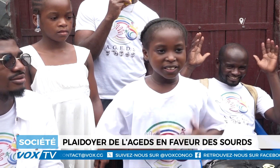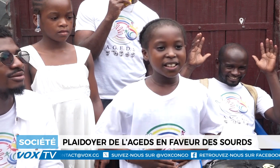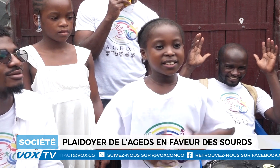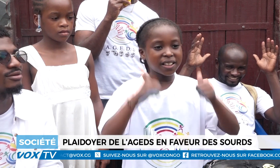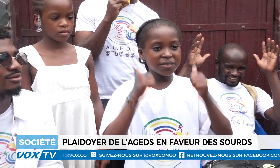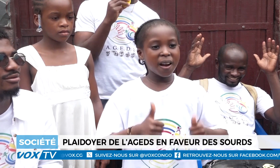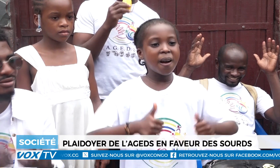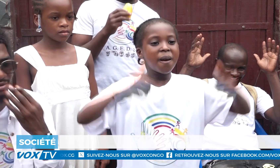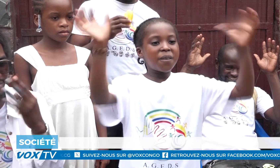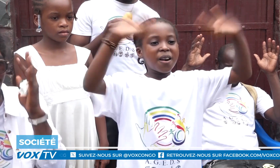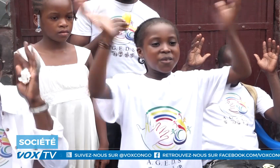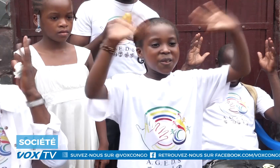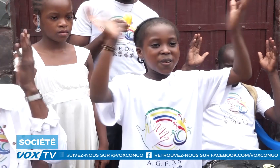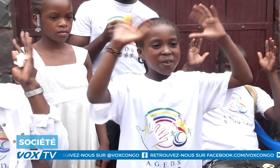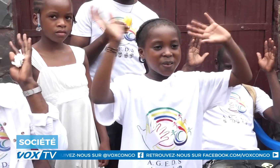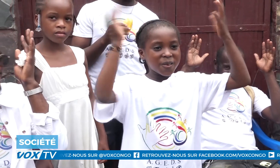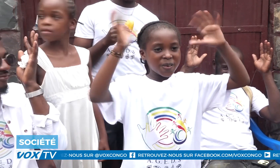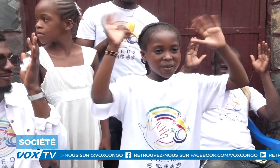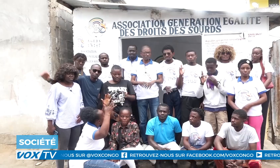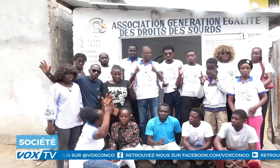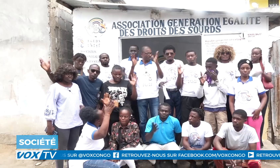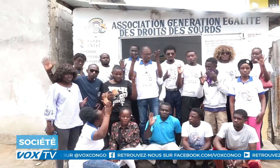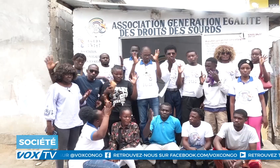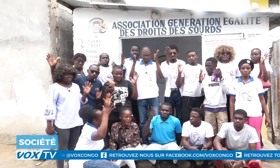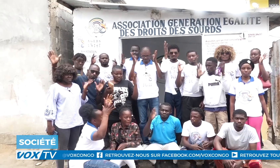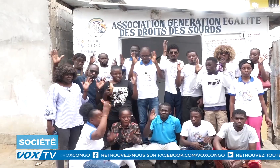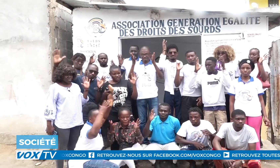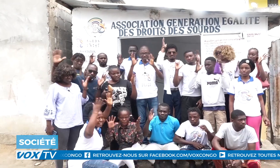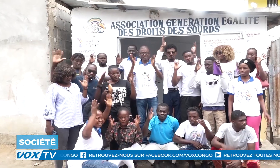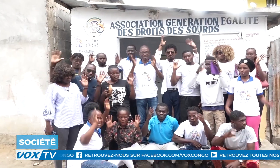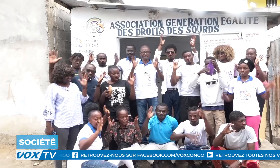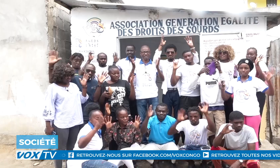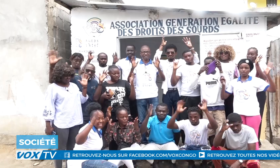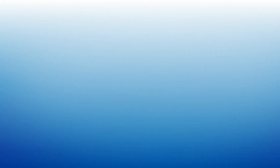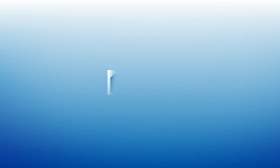déficients auditifs à faire preuve de responsabilité pour assurer leur éducation.